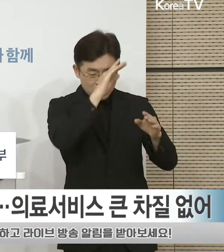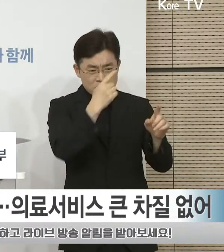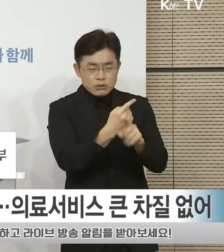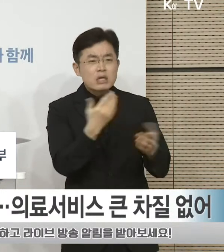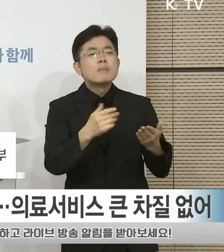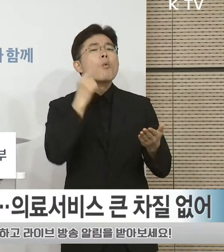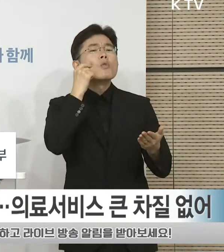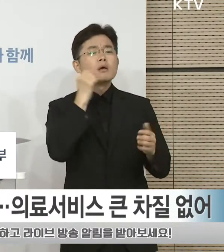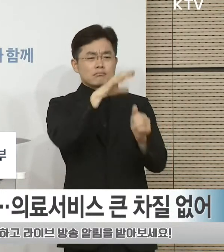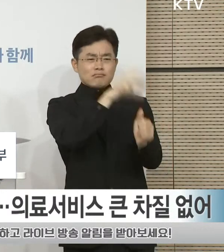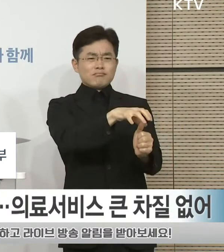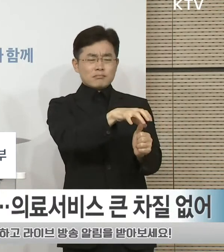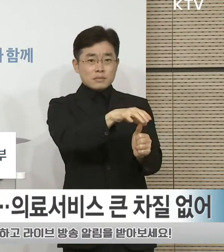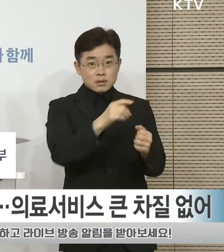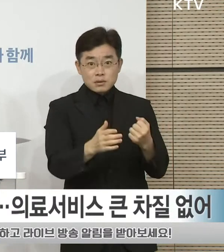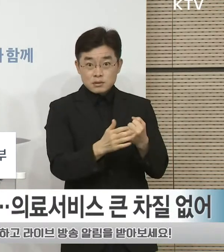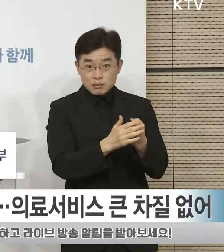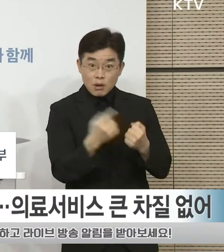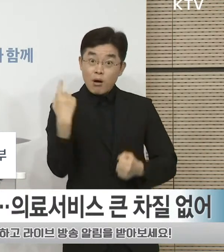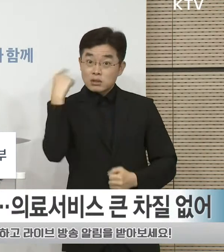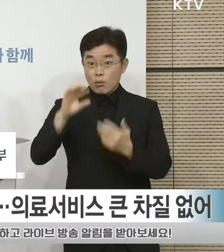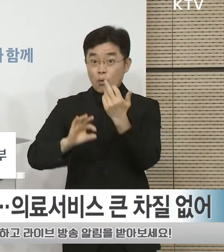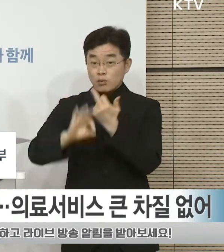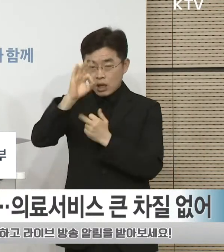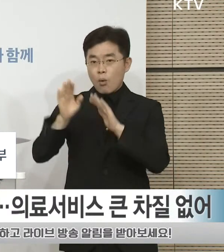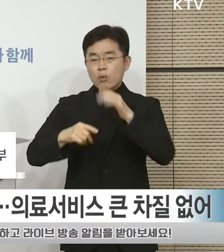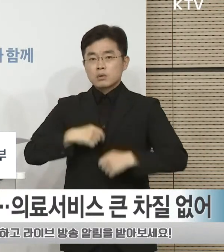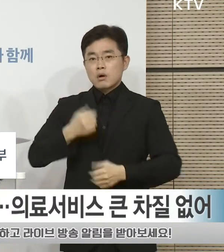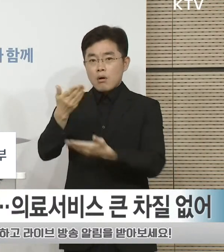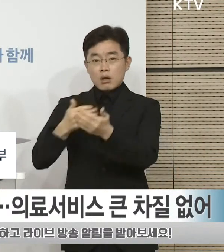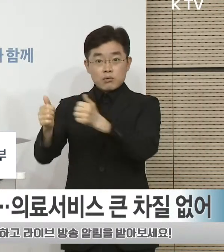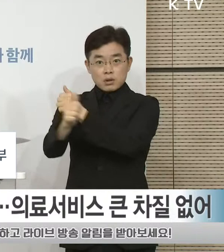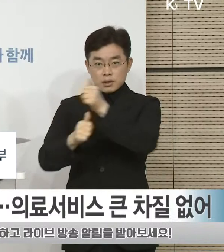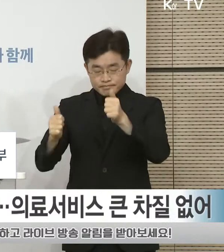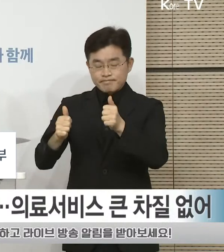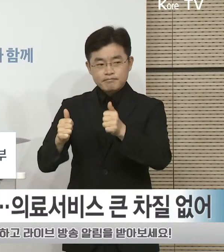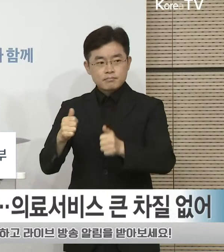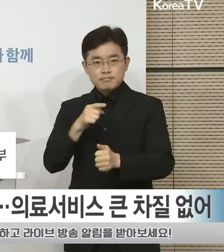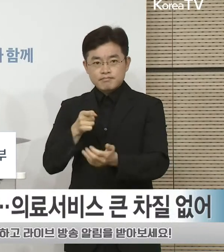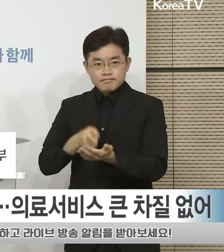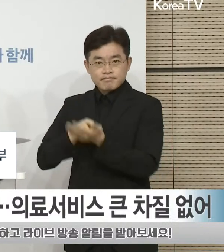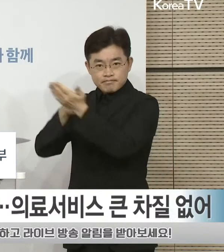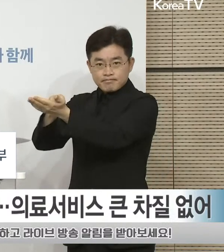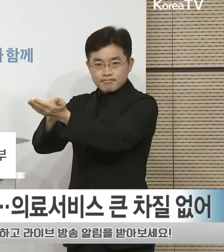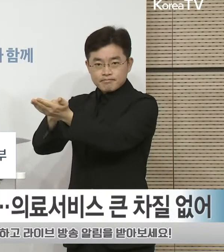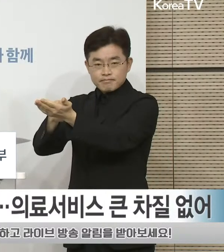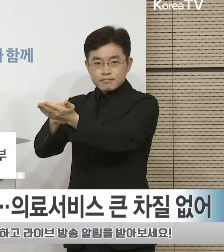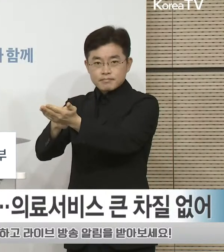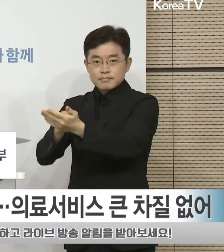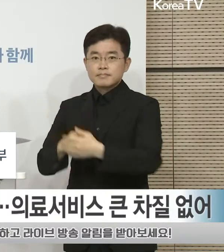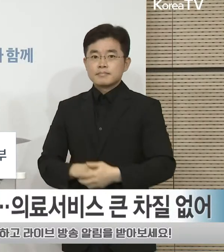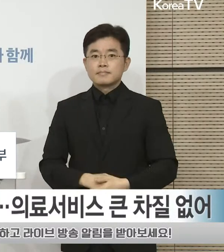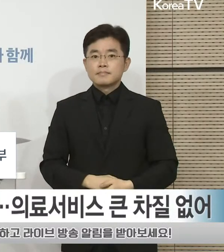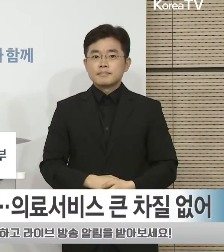해당하는 것으로 판단하여 어제 오전 공정거래위원회에 대한의사협회를 신고하였습니다.